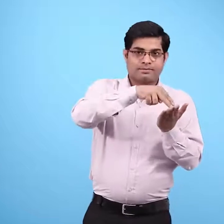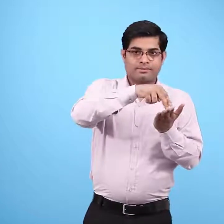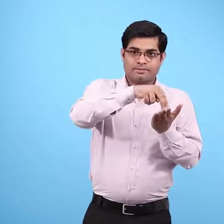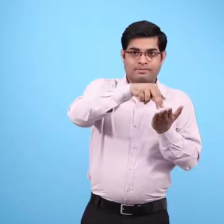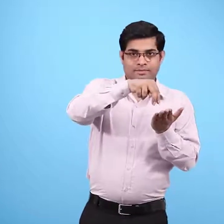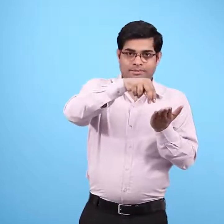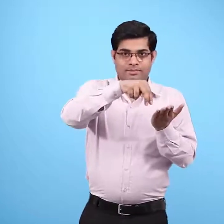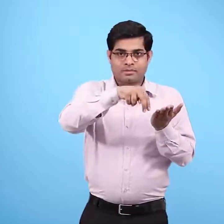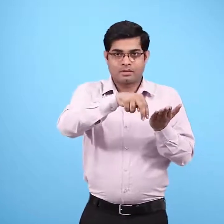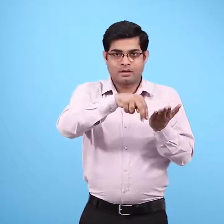पड़ी